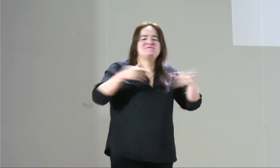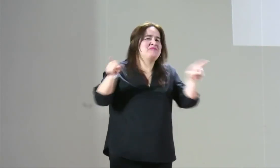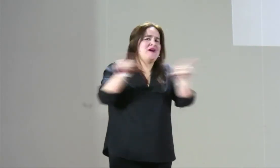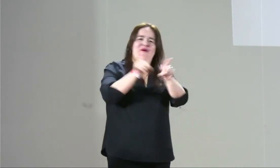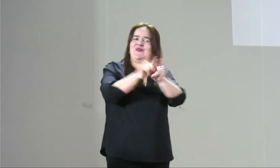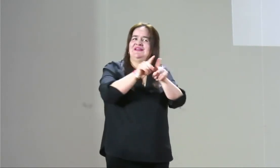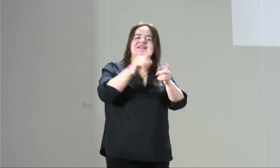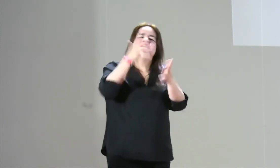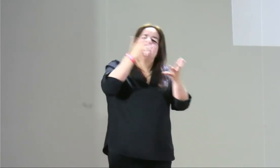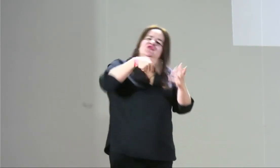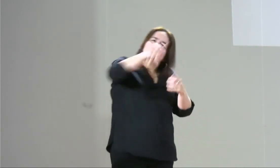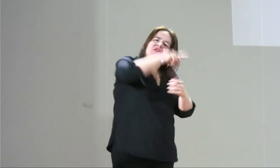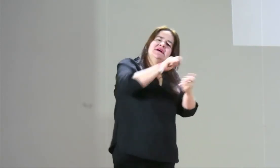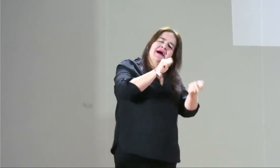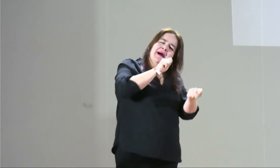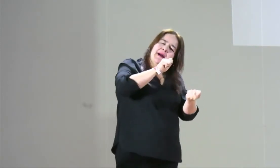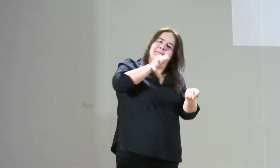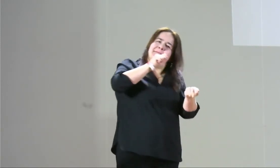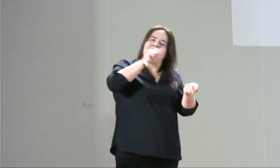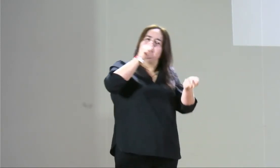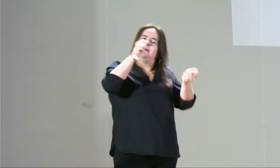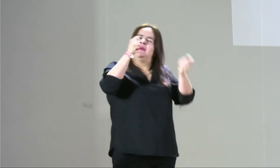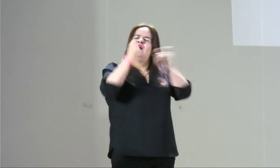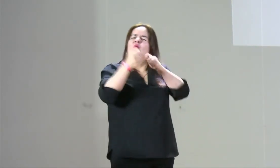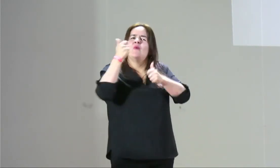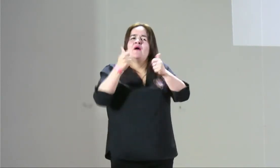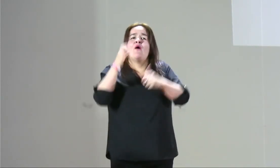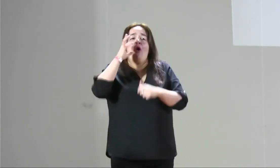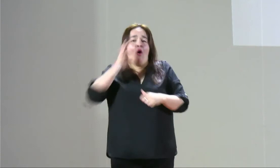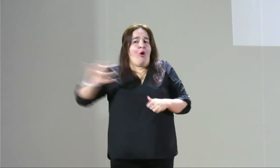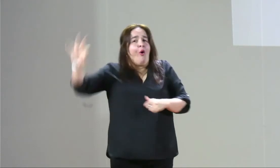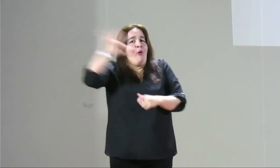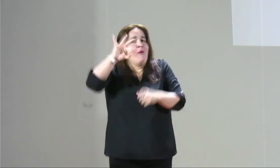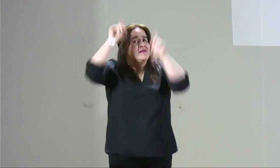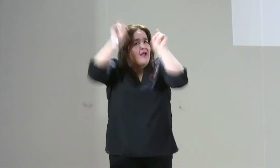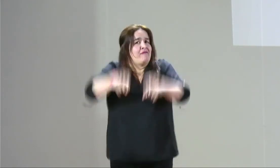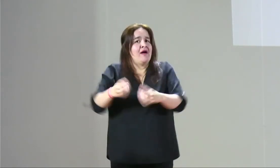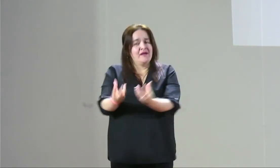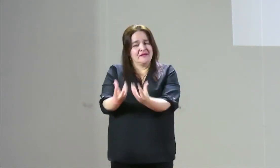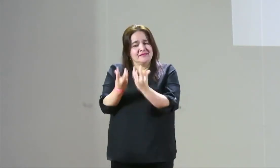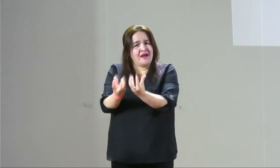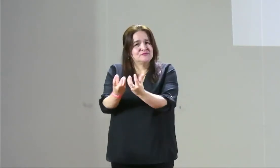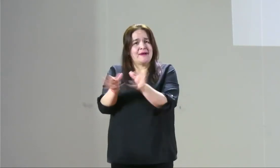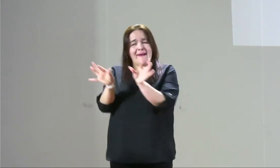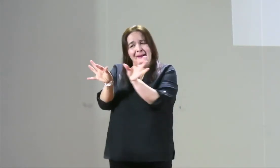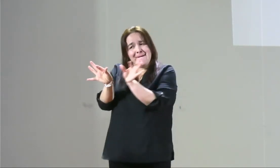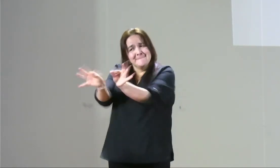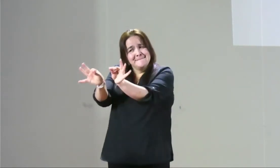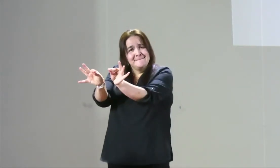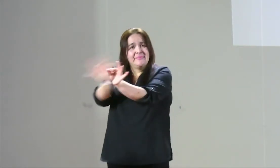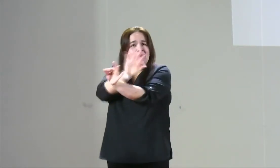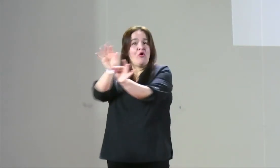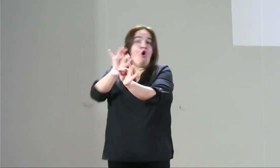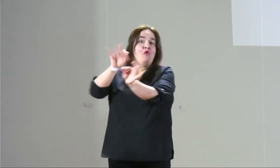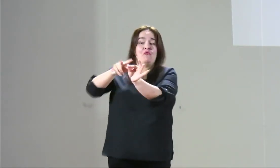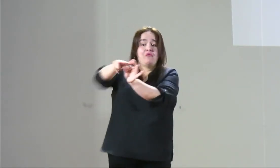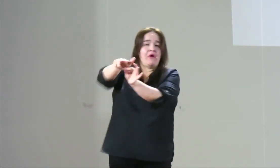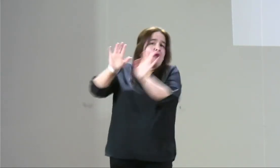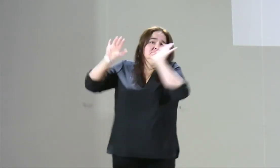sino en la espalda, genera manchas, entonces esa es la, como que el sufrimiento de las mujeres entonces debemos también cambiar que a los